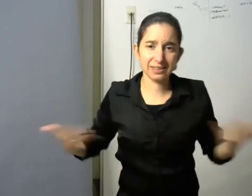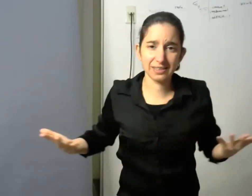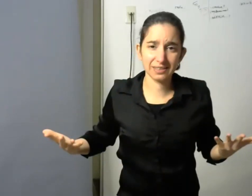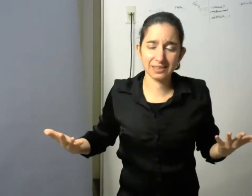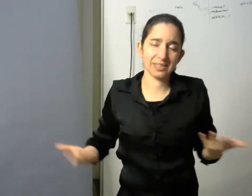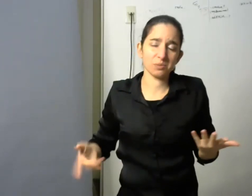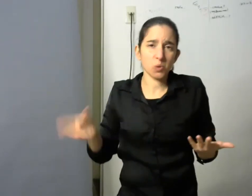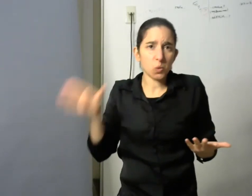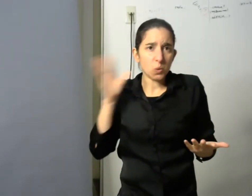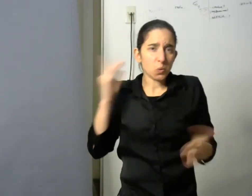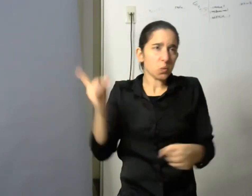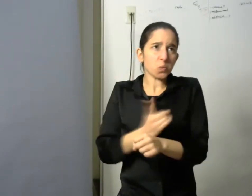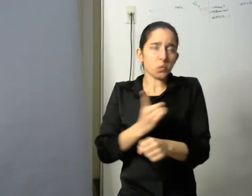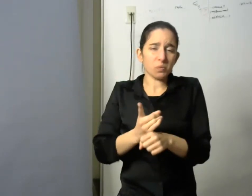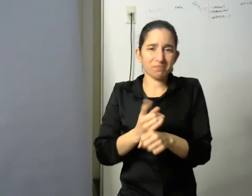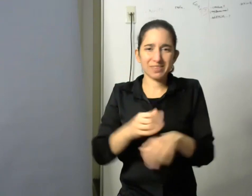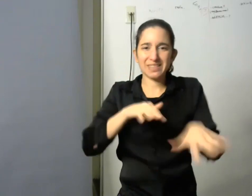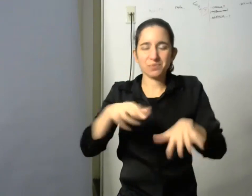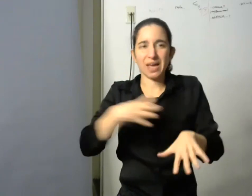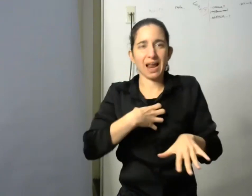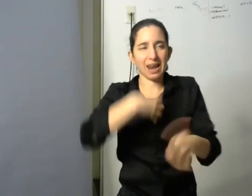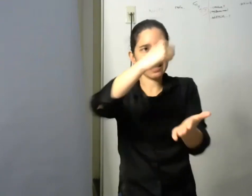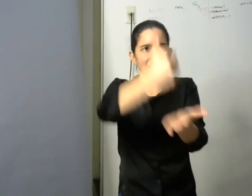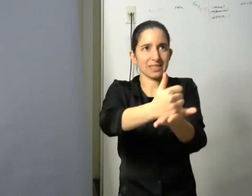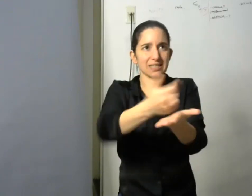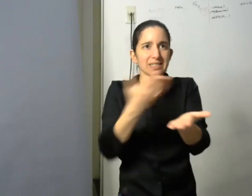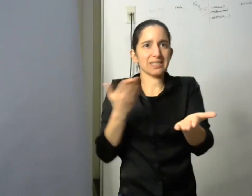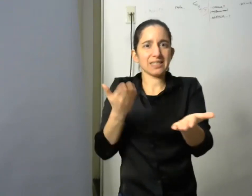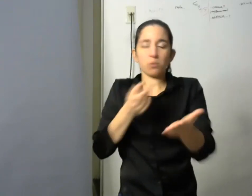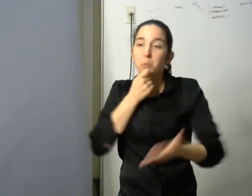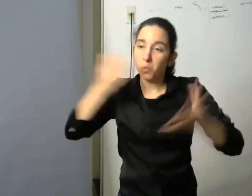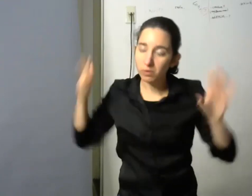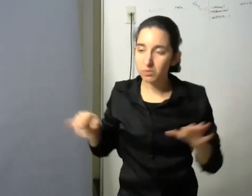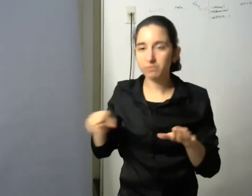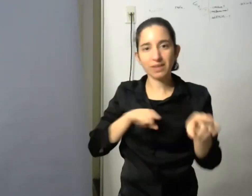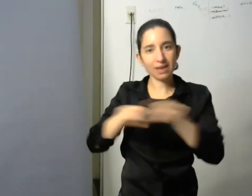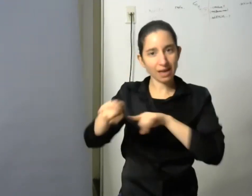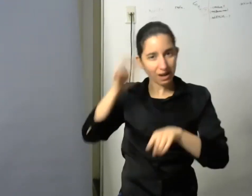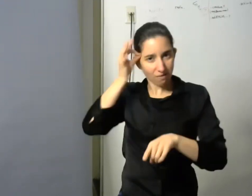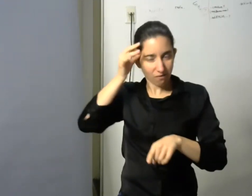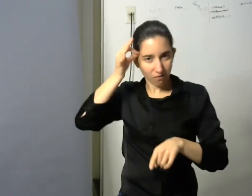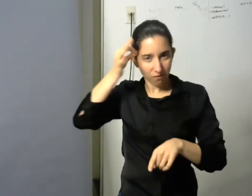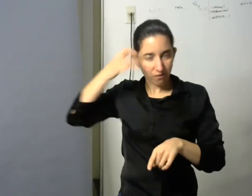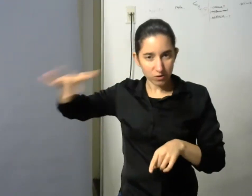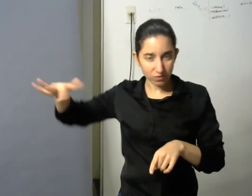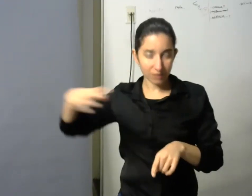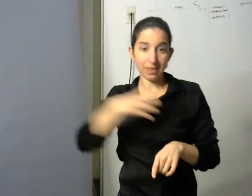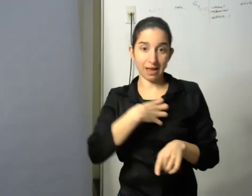más que nada en las situaciones presenciales en filosofía se imprimían las clases en edición